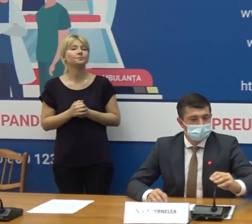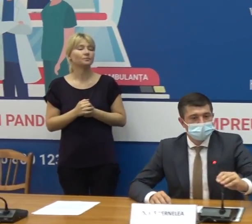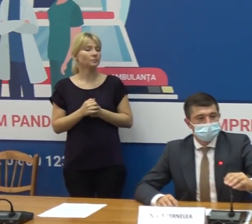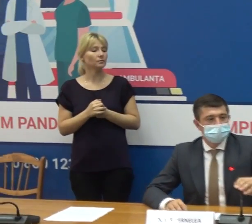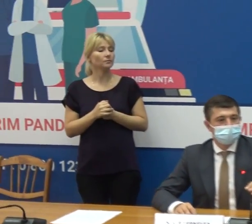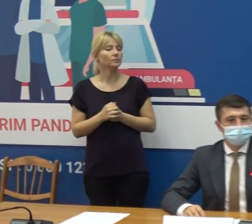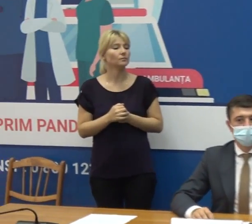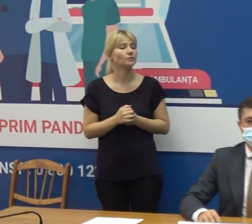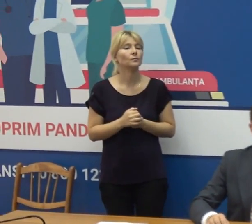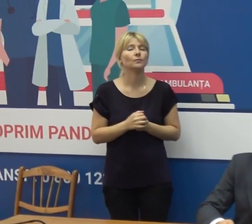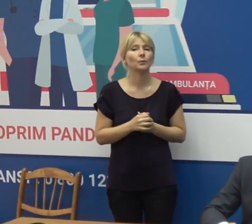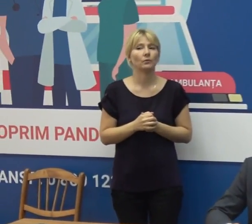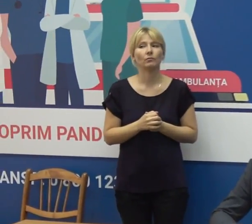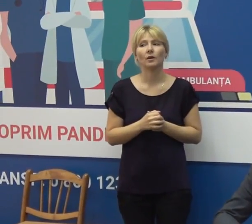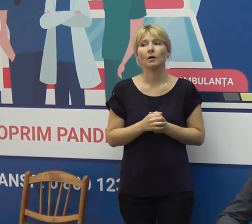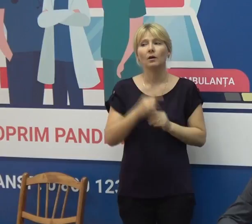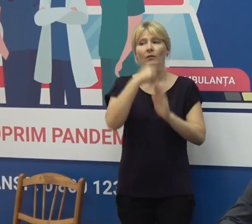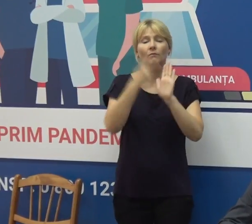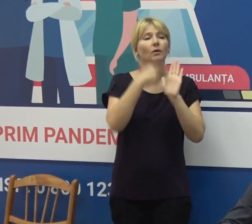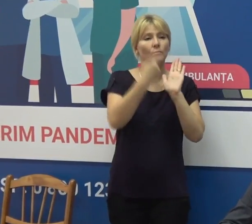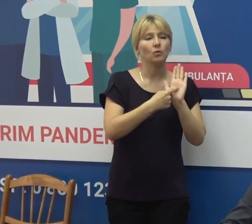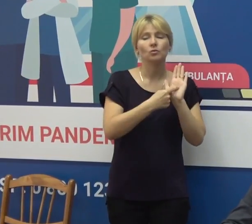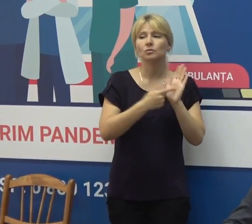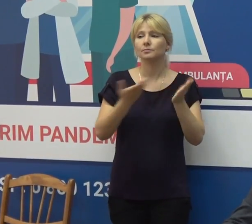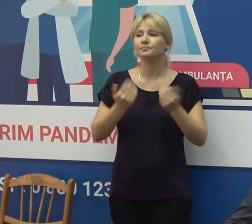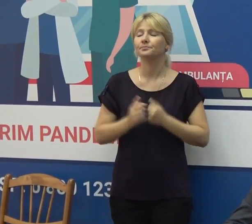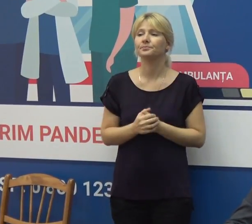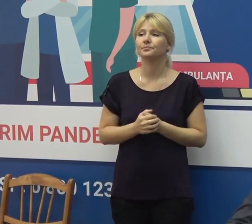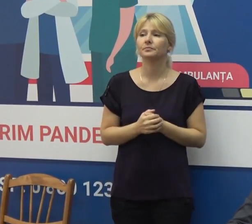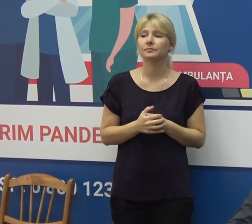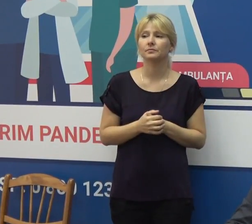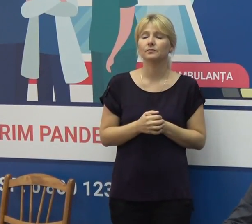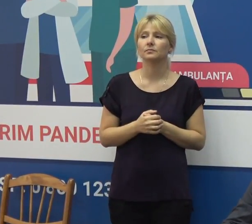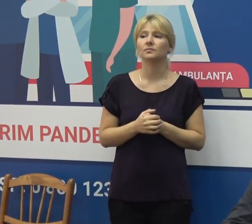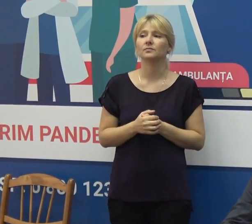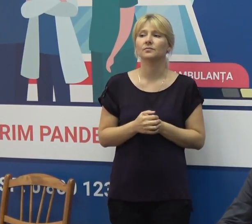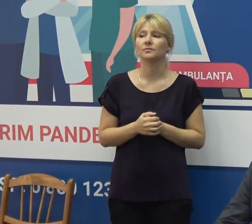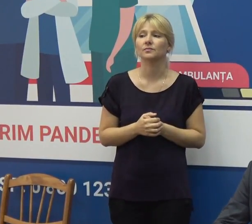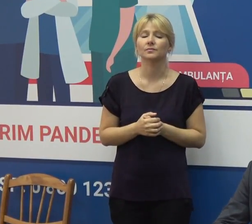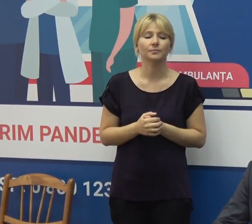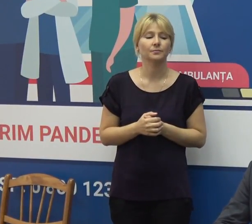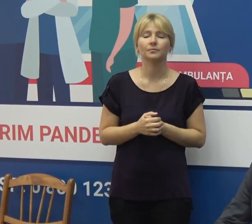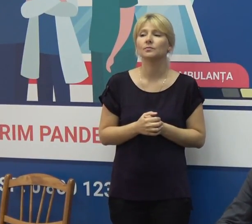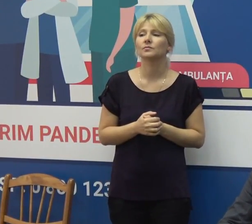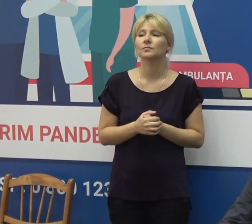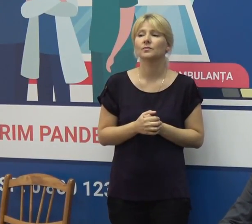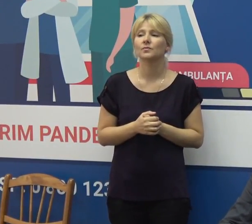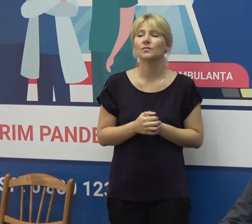Moldovicislav poftim dacă sunt careva întrebări de clarificat suntem disponibile să vă răspundim